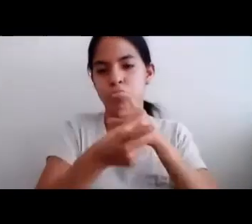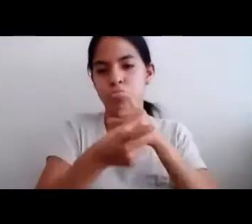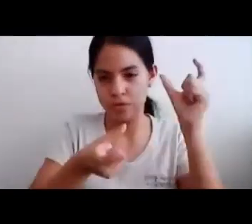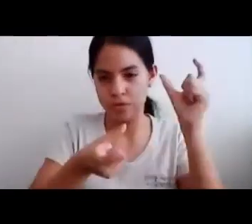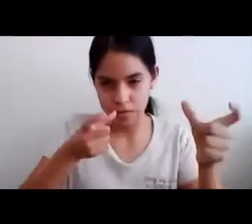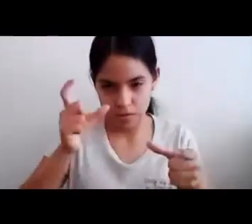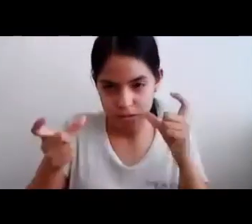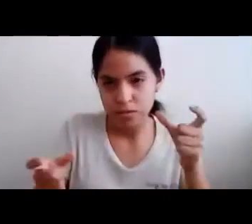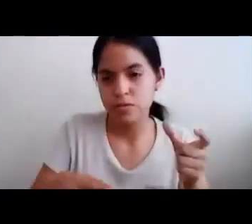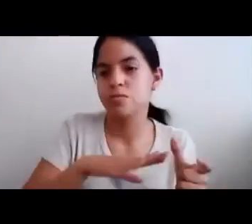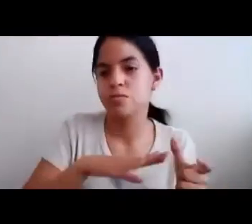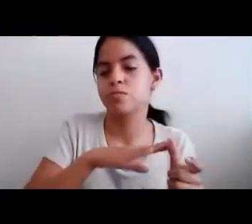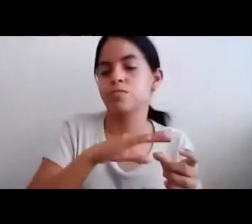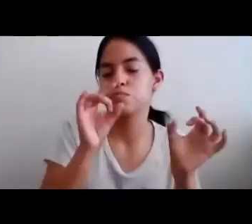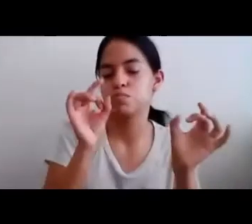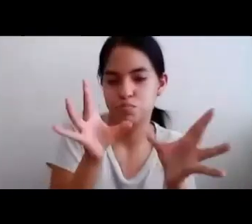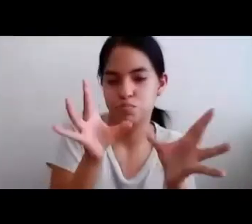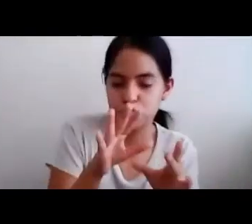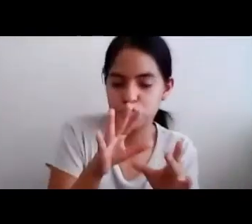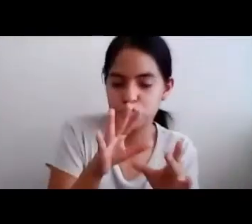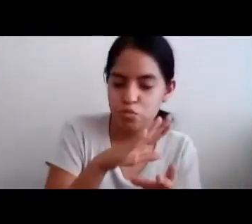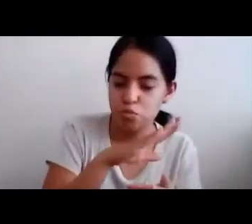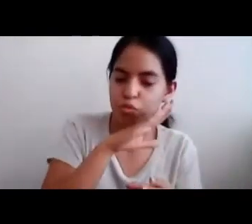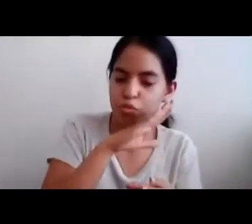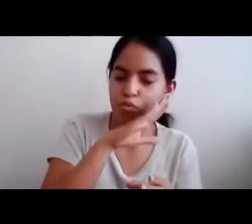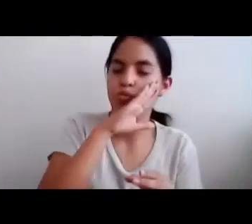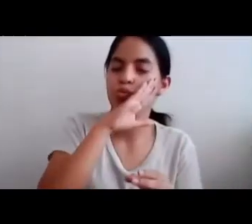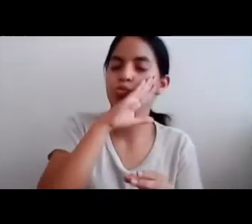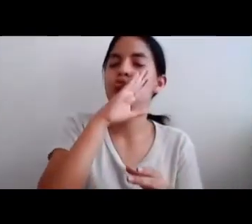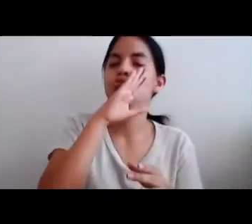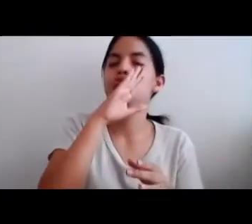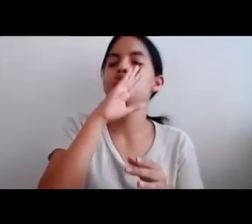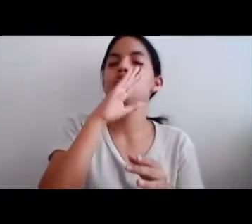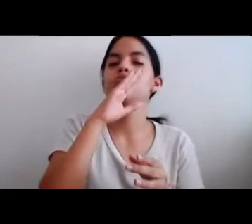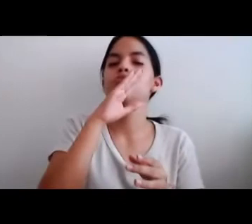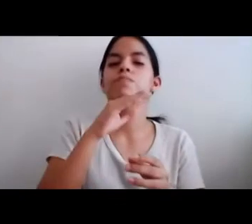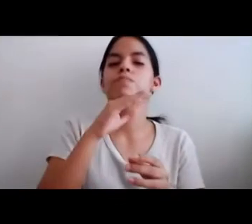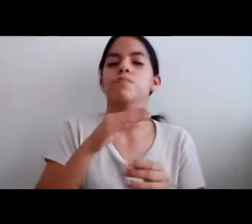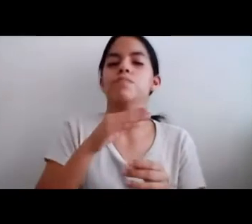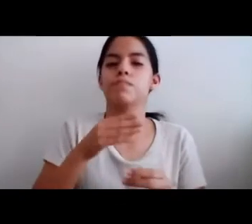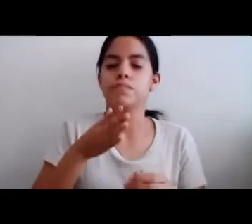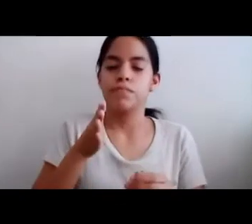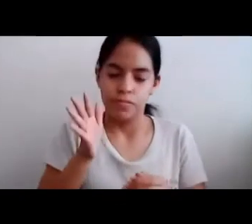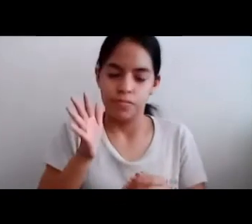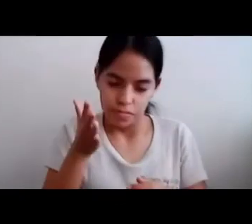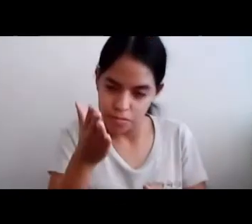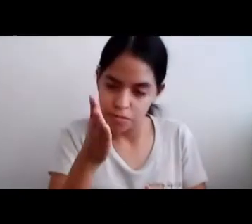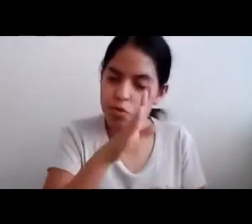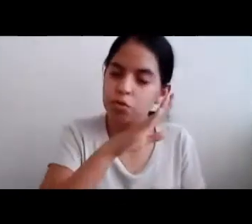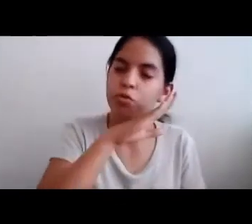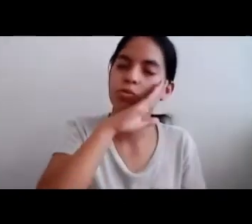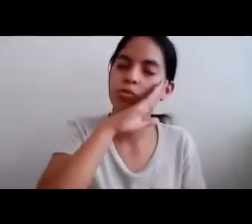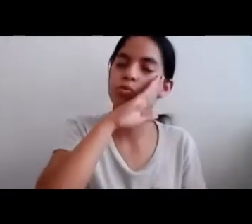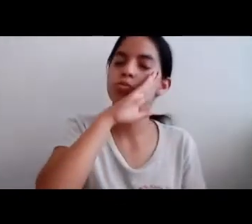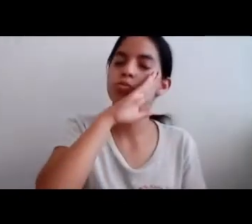Estaban Todos Durmiendo La princesa Y todos Estaban bajo El hechizo De la malvada Bruja